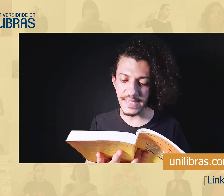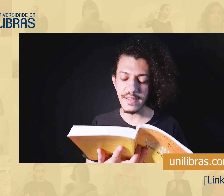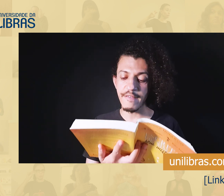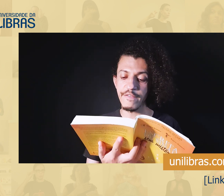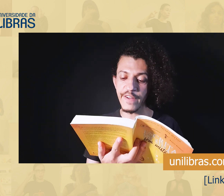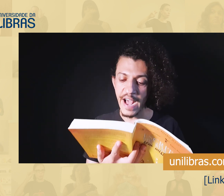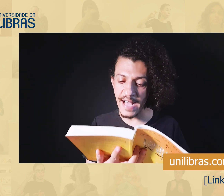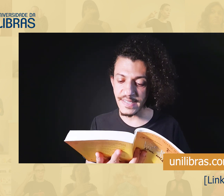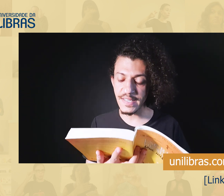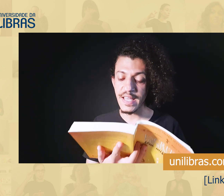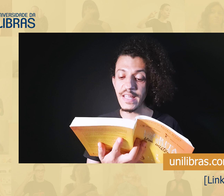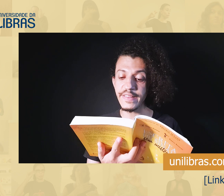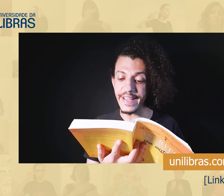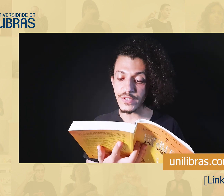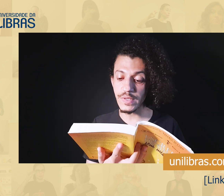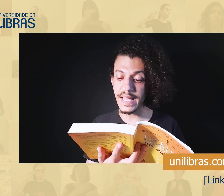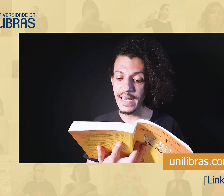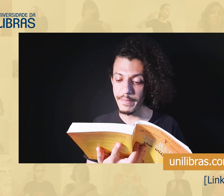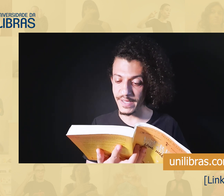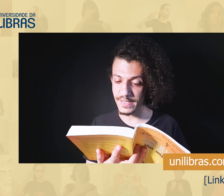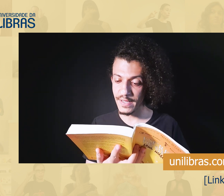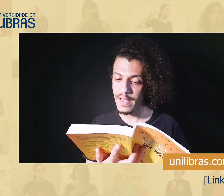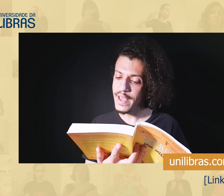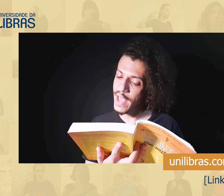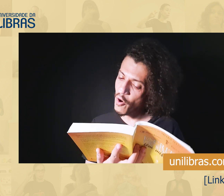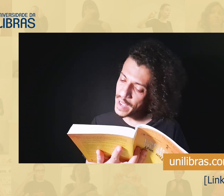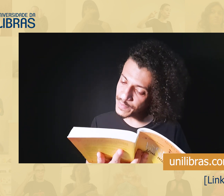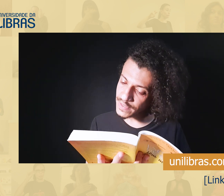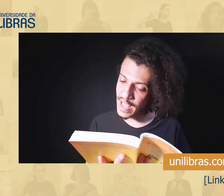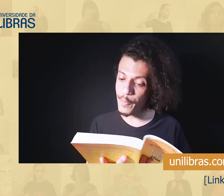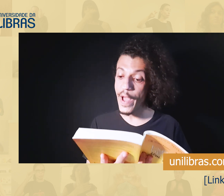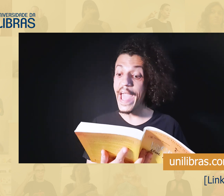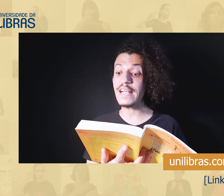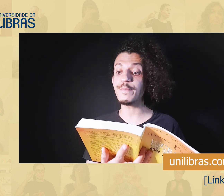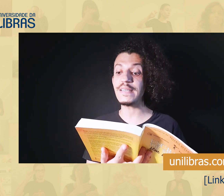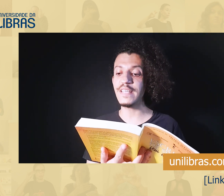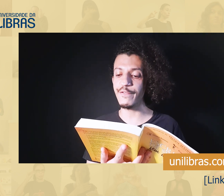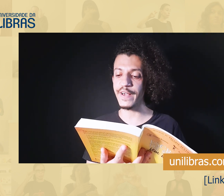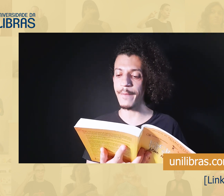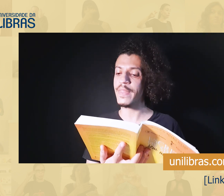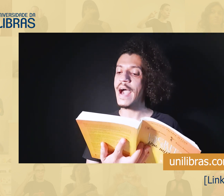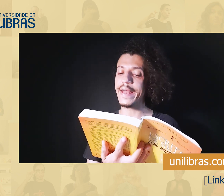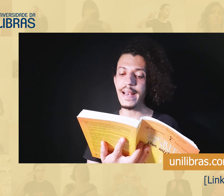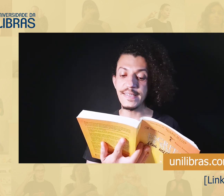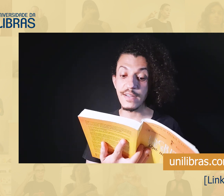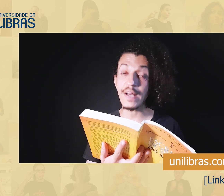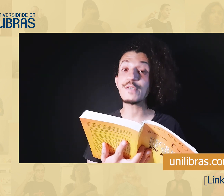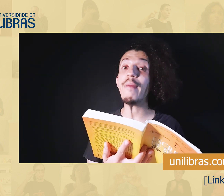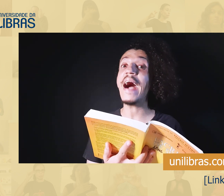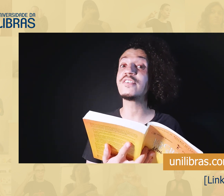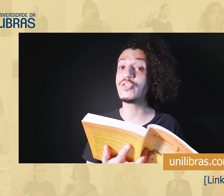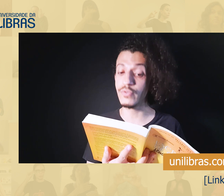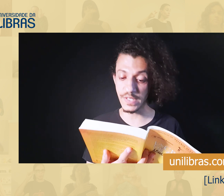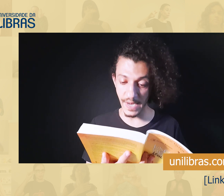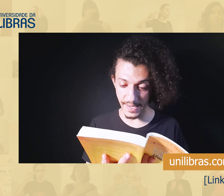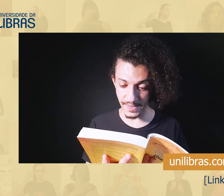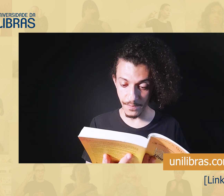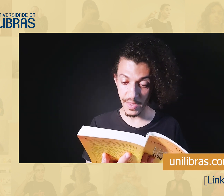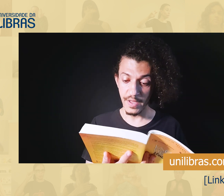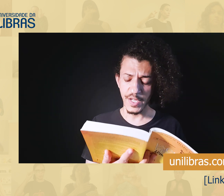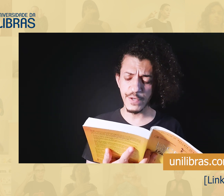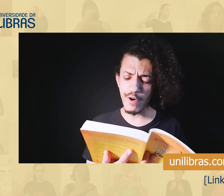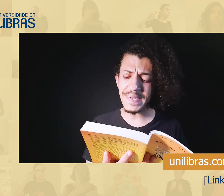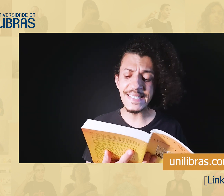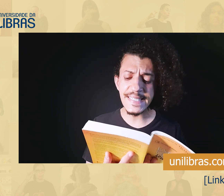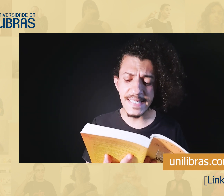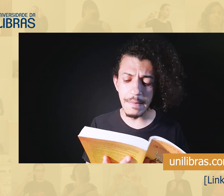sinais, frases, e textos em libras, e ao mesmo tempo, específica, analisando as partes dos sinais,